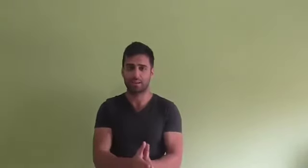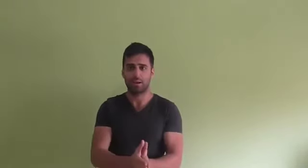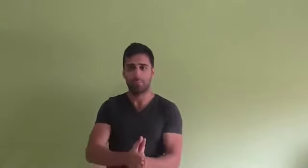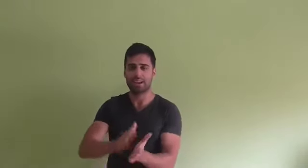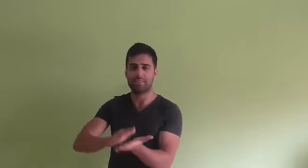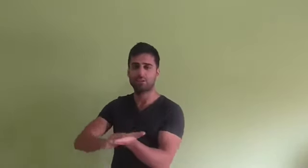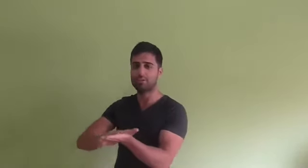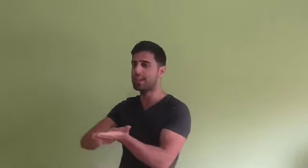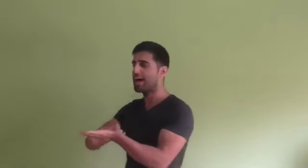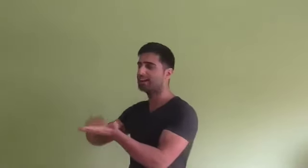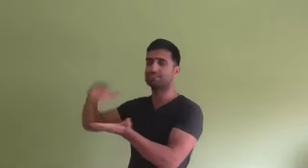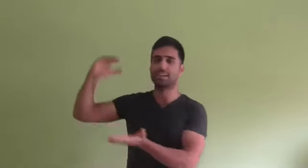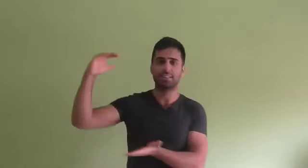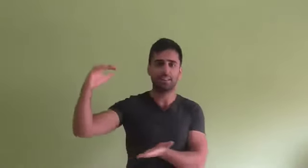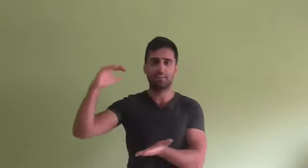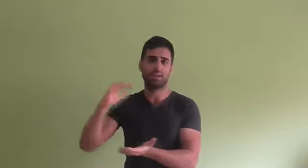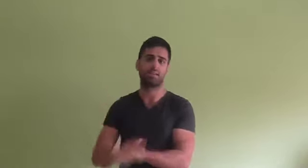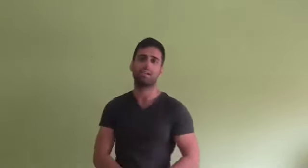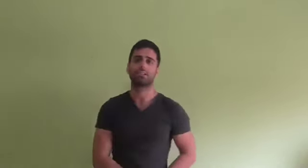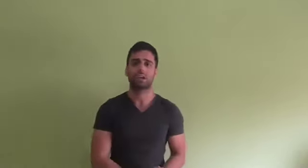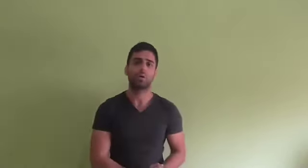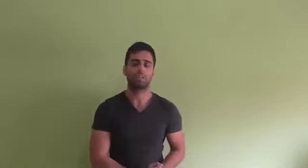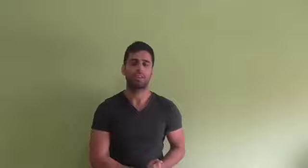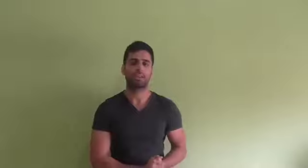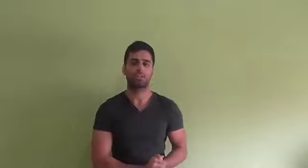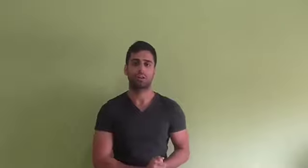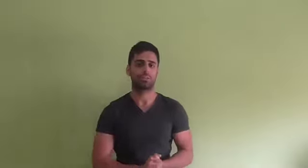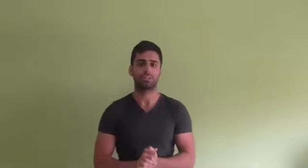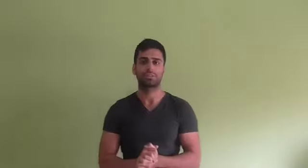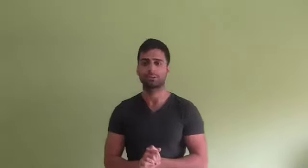para llevar su vida al siguiente nivel. Como diría Tony Robbins.